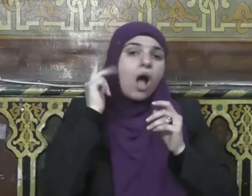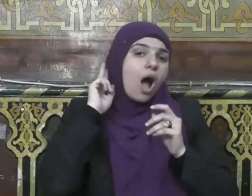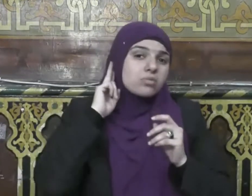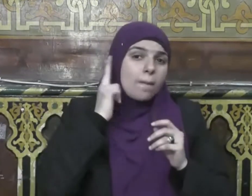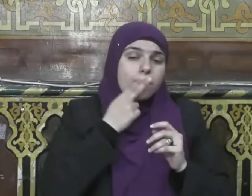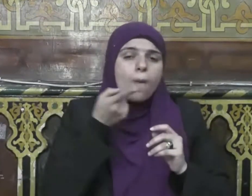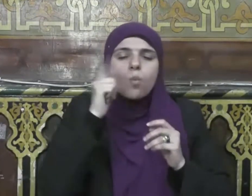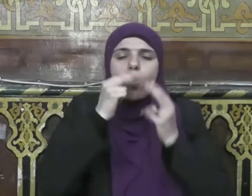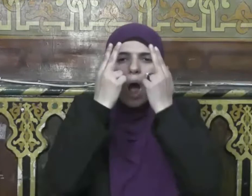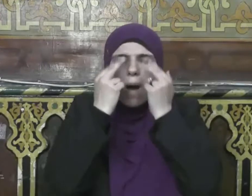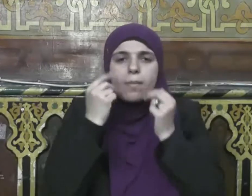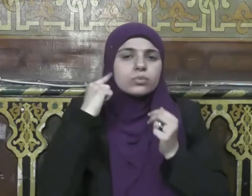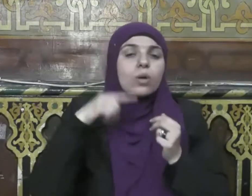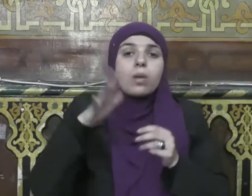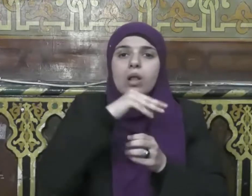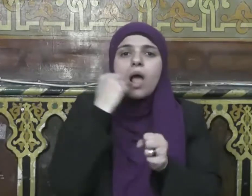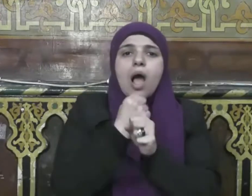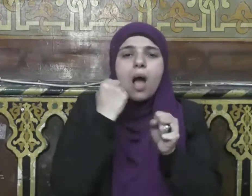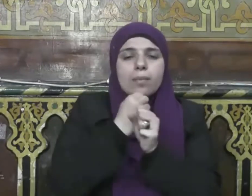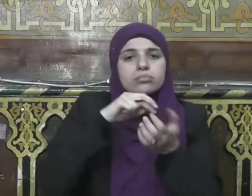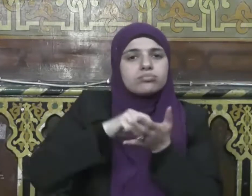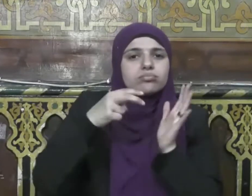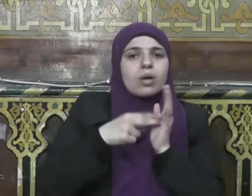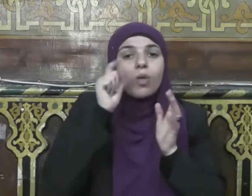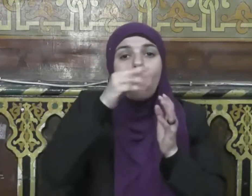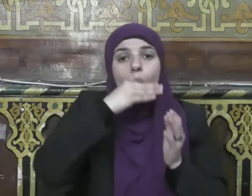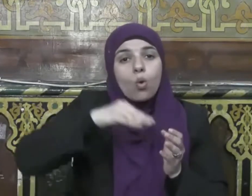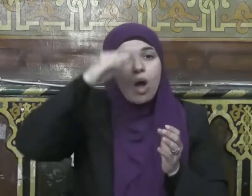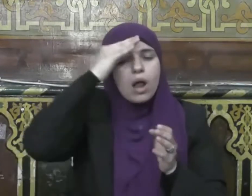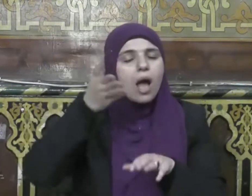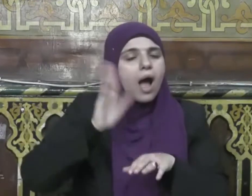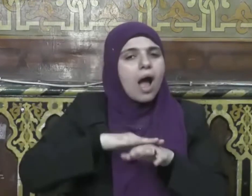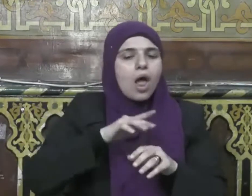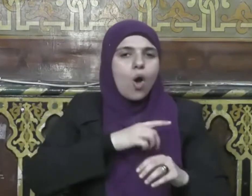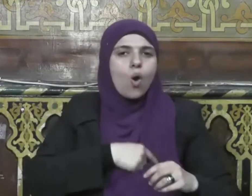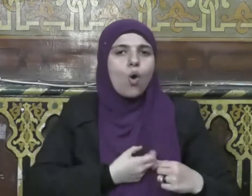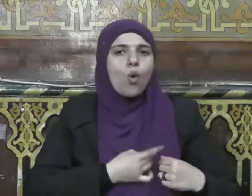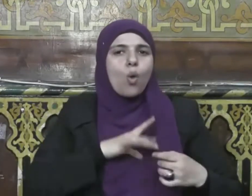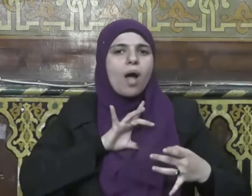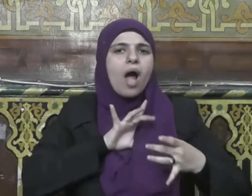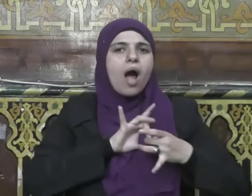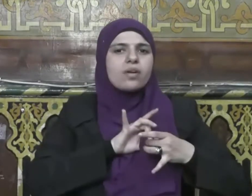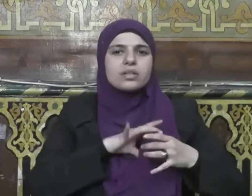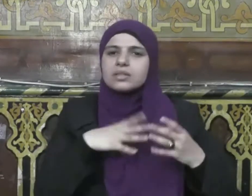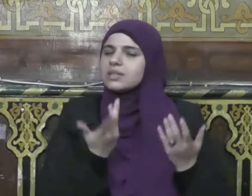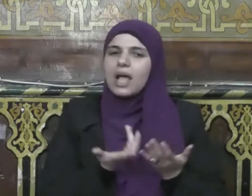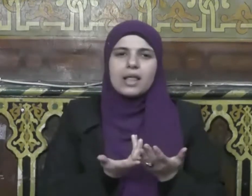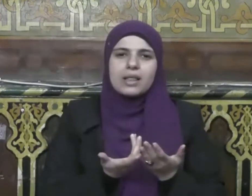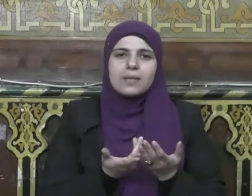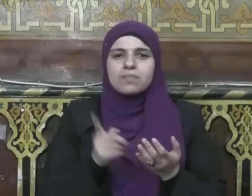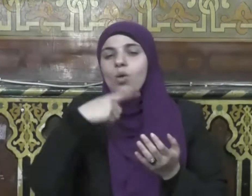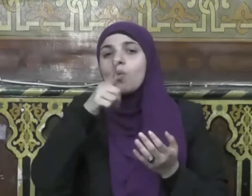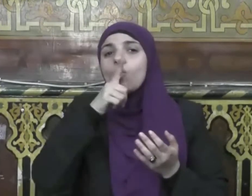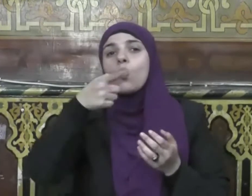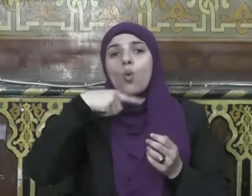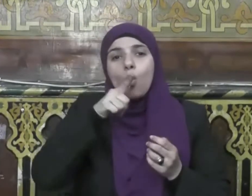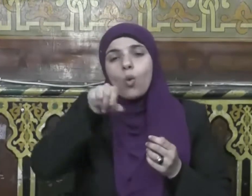أقفالها ويقول نبينا صلى الله عليه وسلم تعرض الأعمال في كل